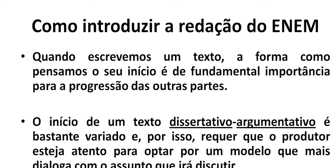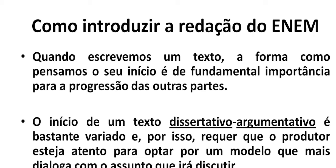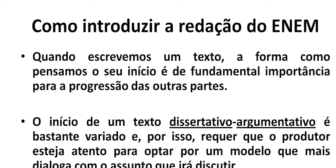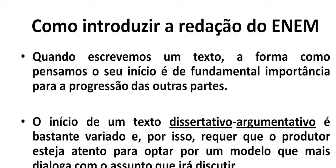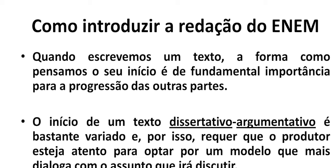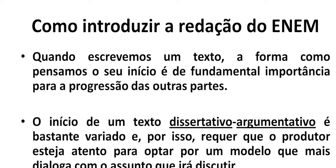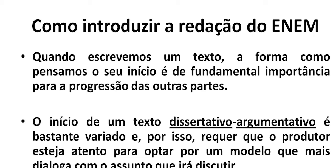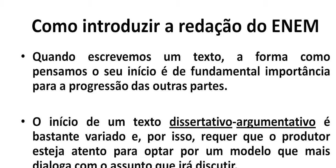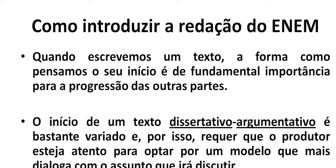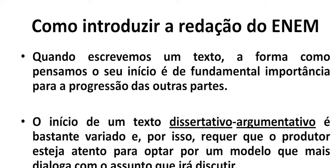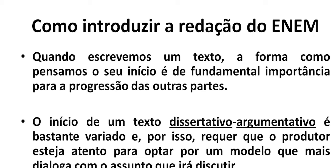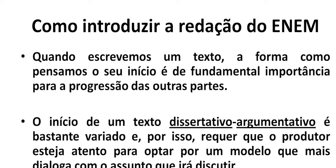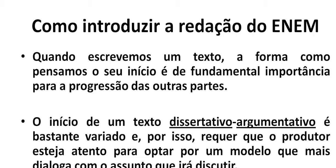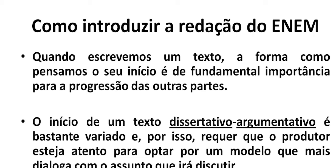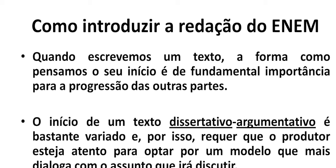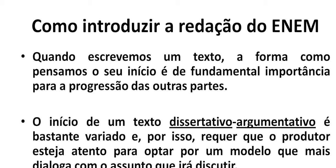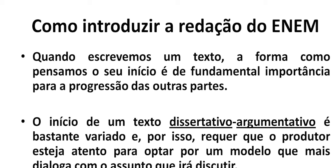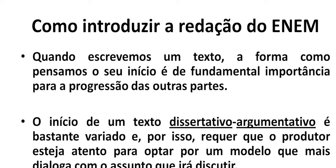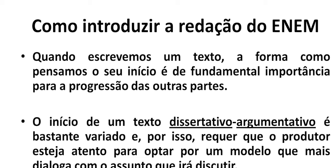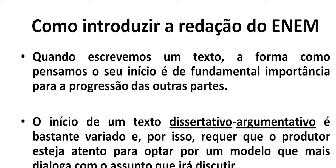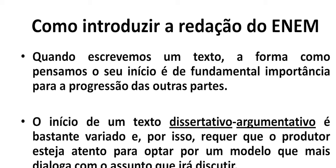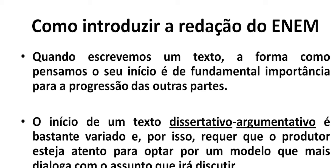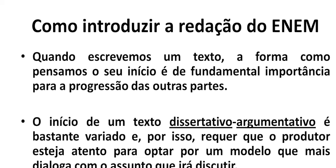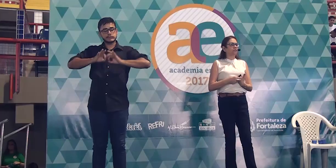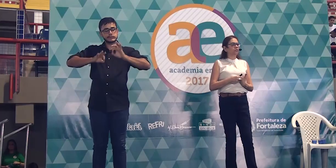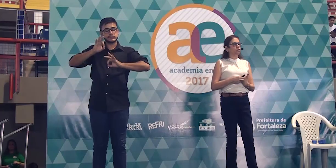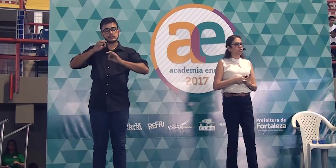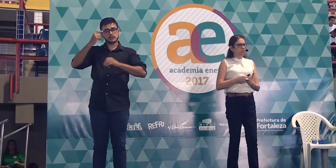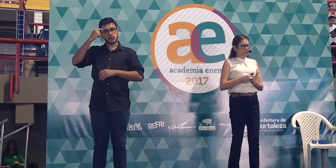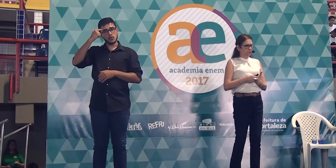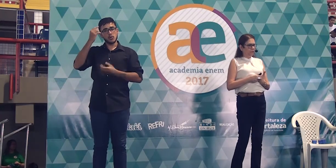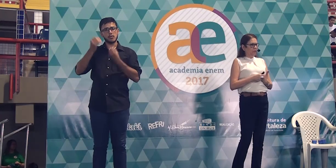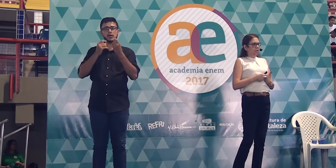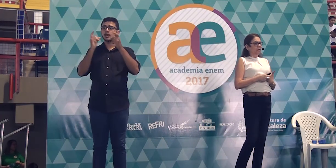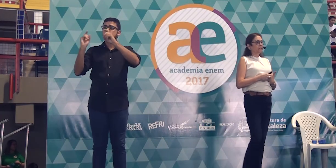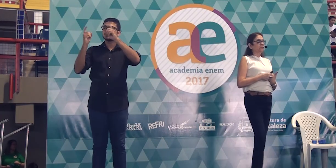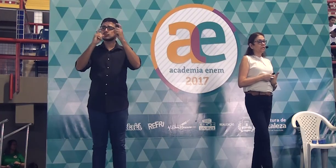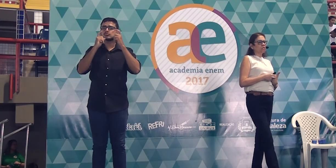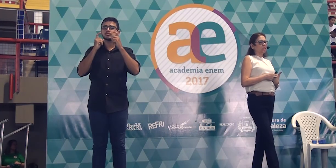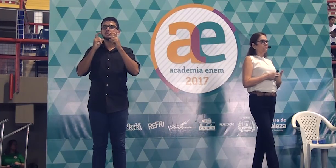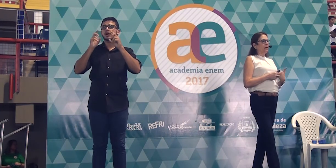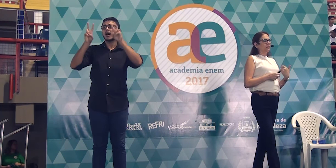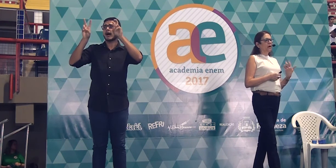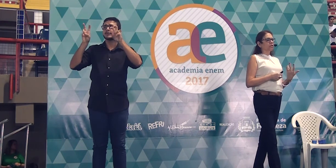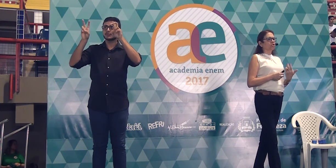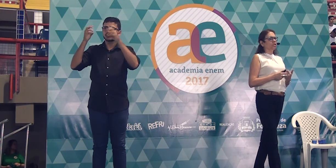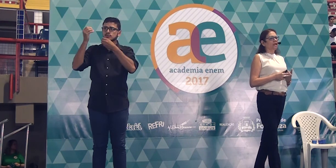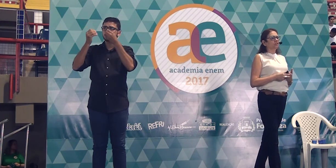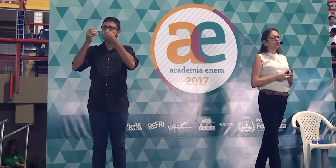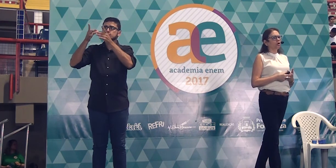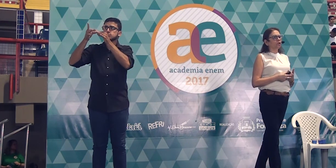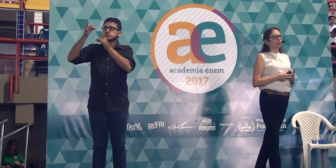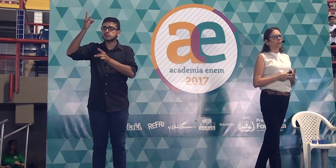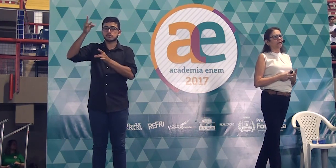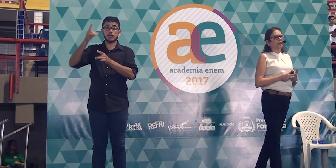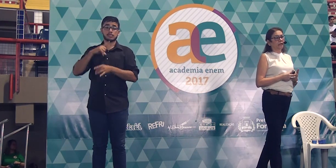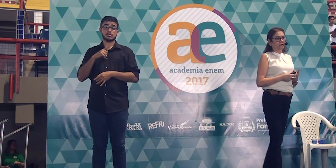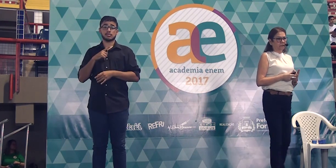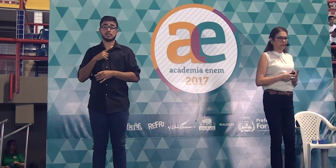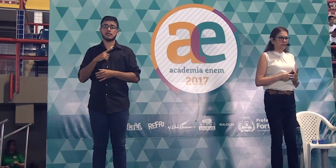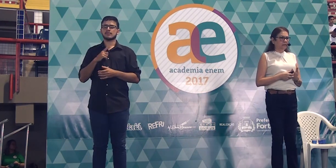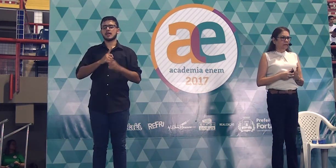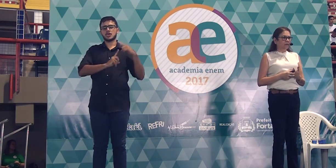optar por um modelo que mais dialoga com o assunto que irá discutir. Existem para mais de 18